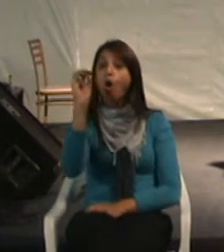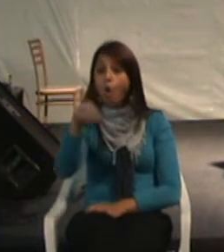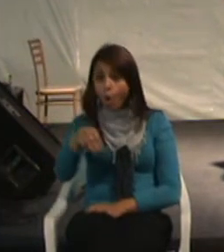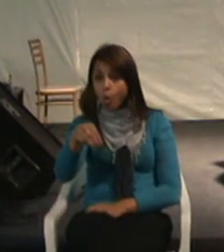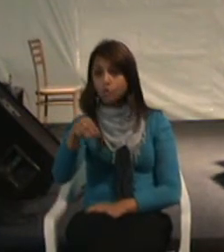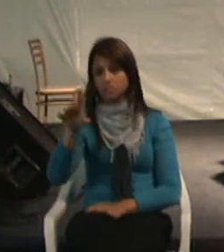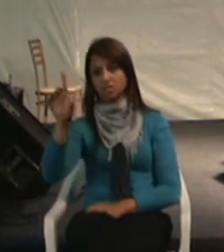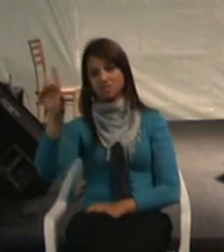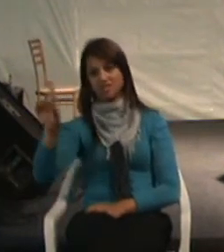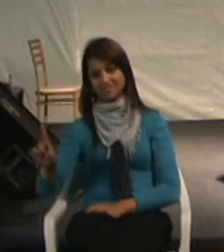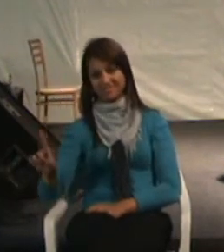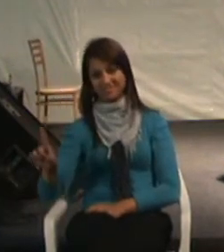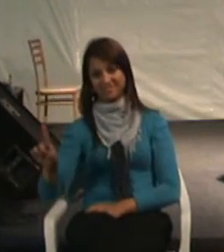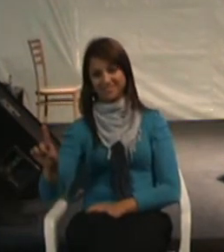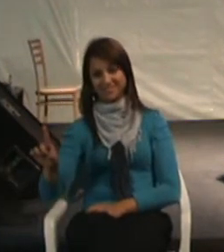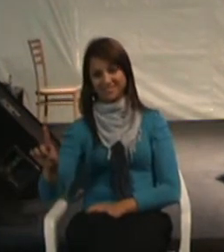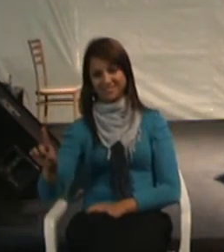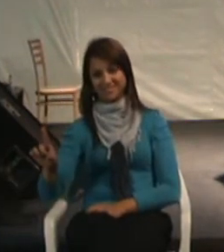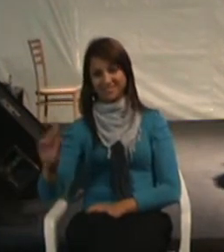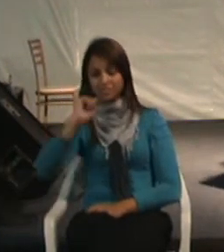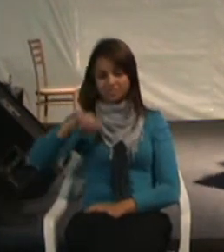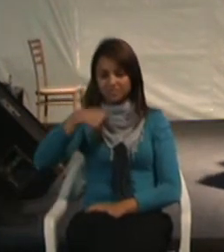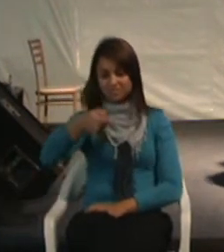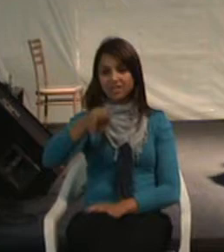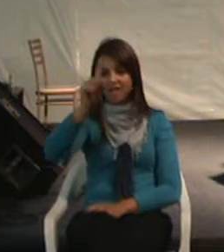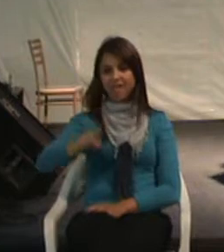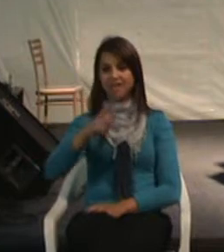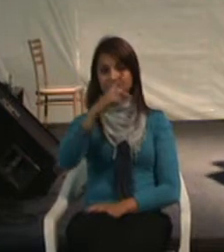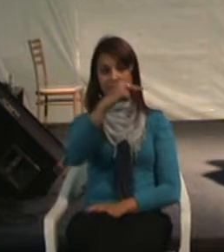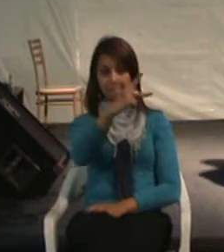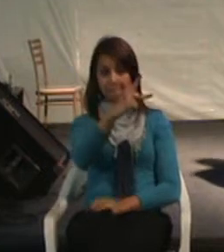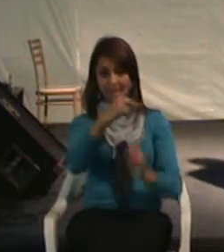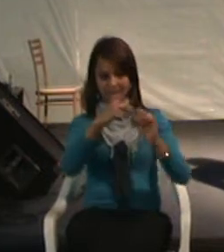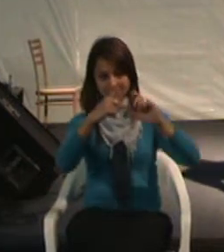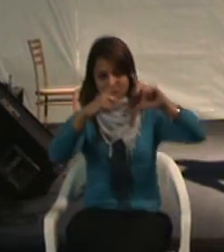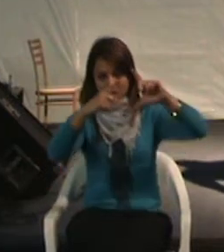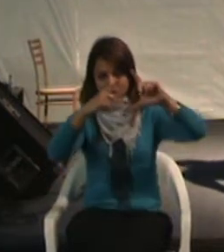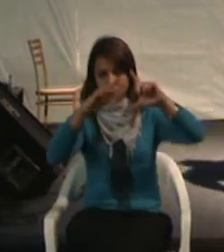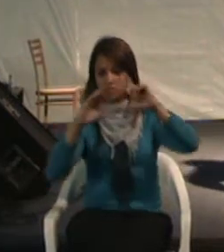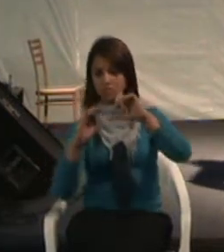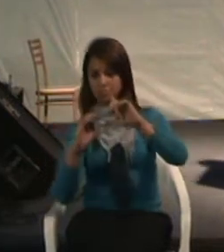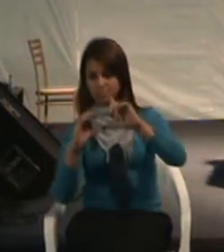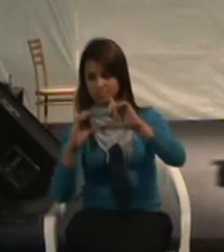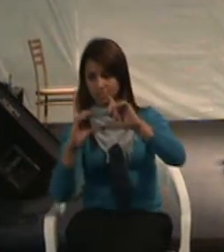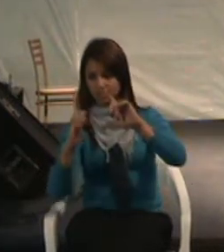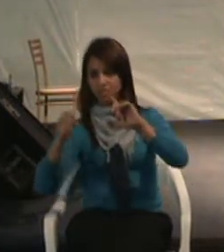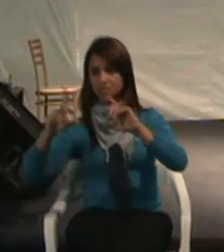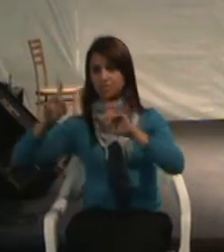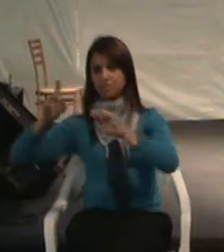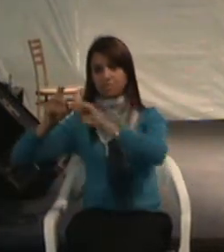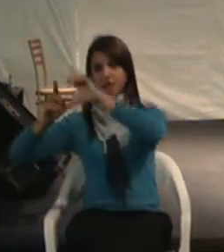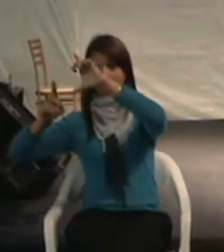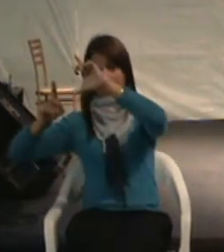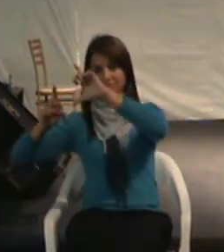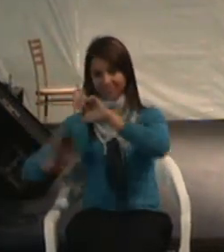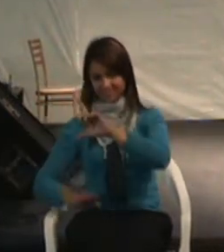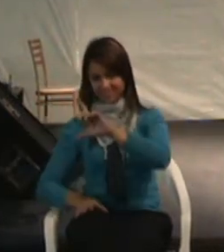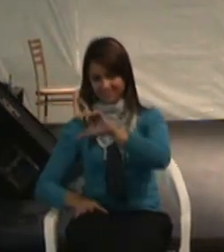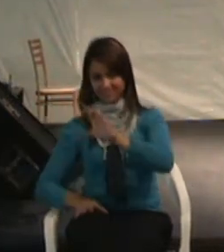deficiência, cuja sigla é P maiúsculo, C minúsculo e D maiúsculo.